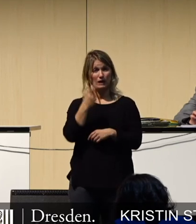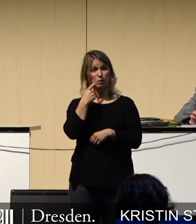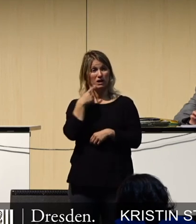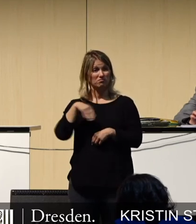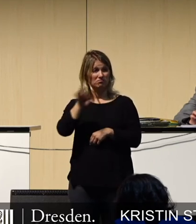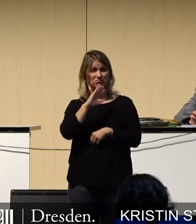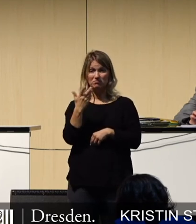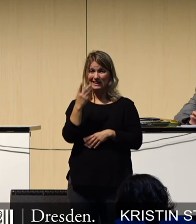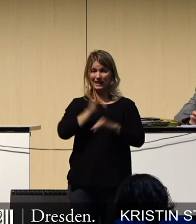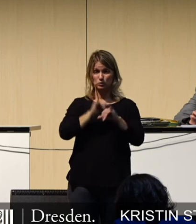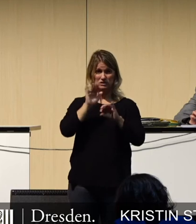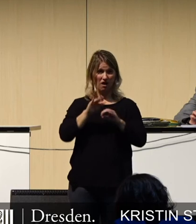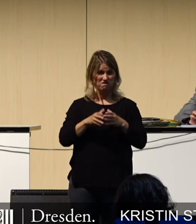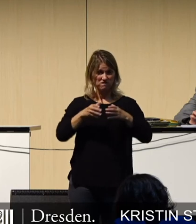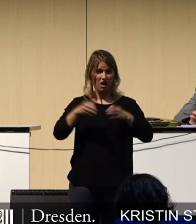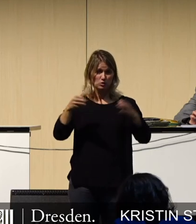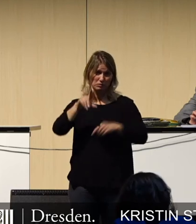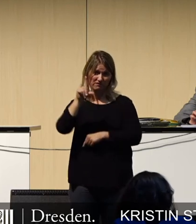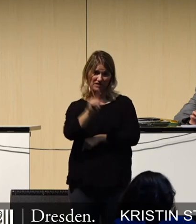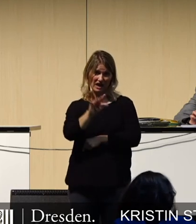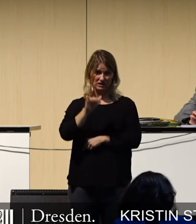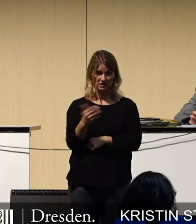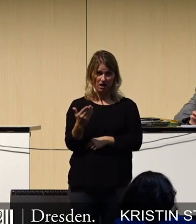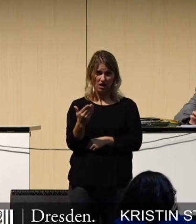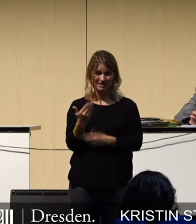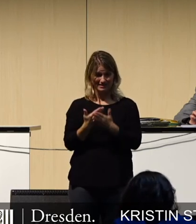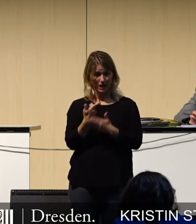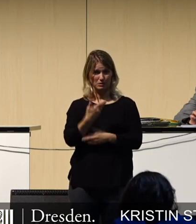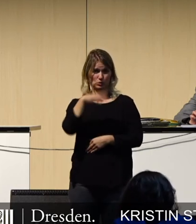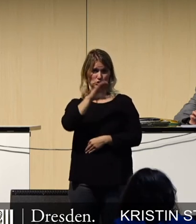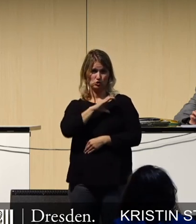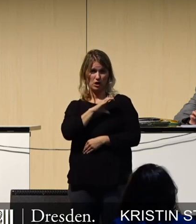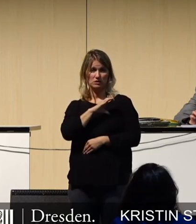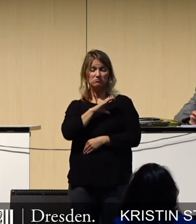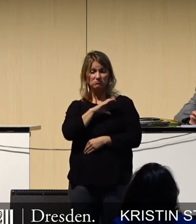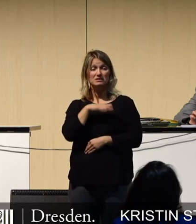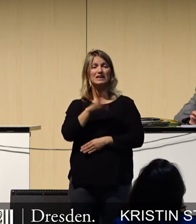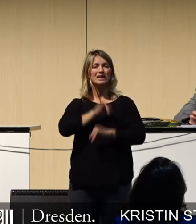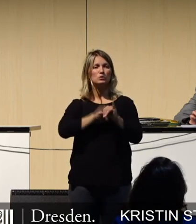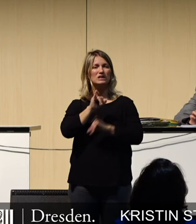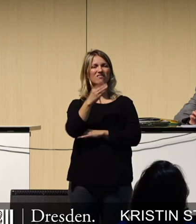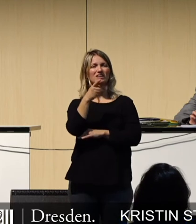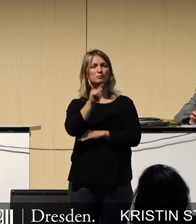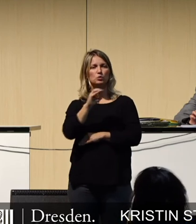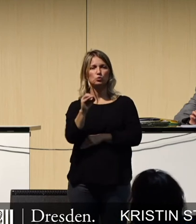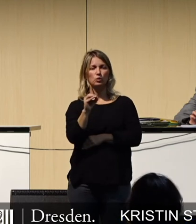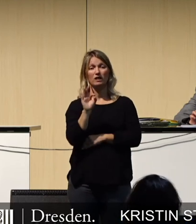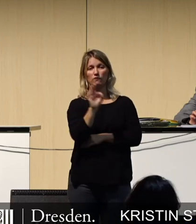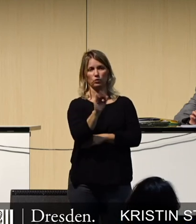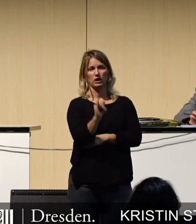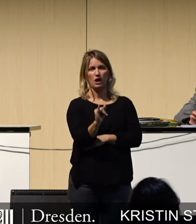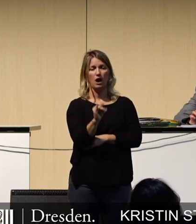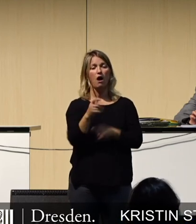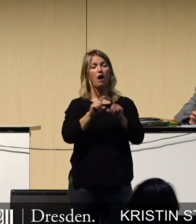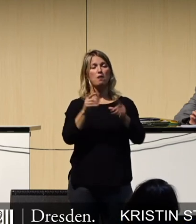Wachstumspotenzial. Diese liegen zukünftig im Bereich der Industrie 4.0, in dem Bereich der Entwicklung